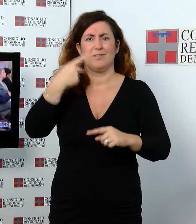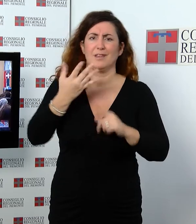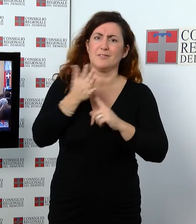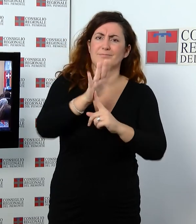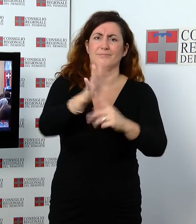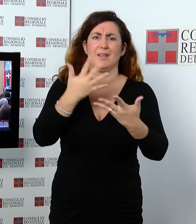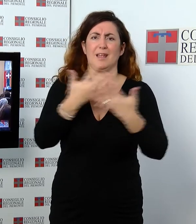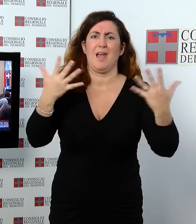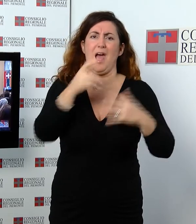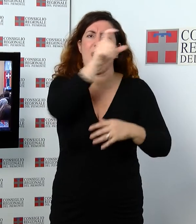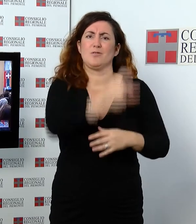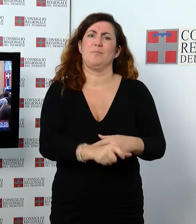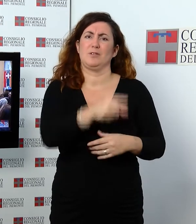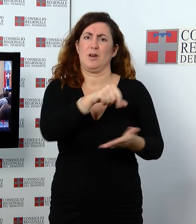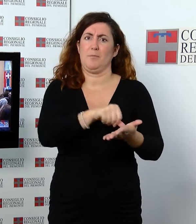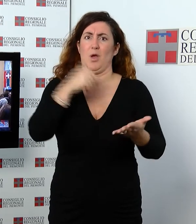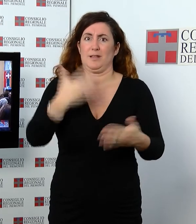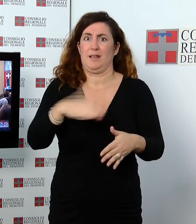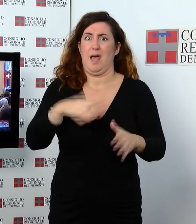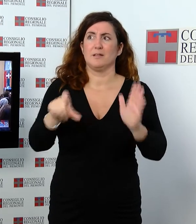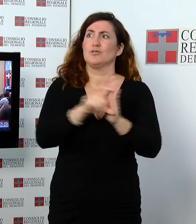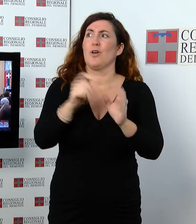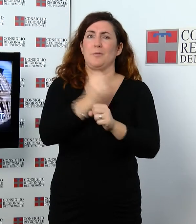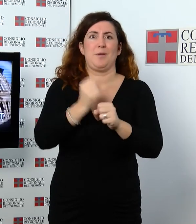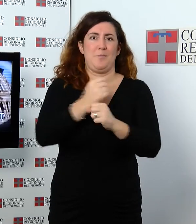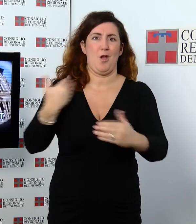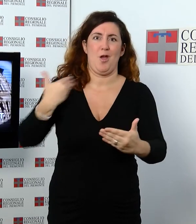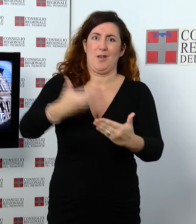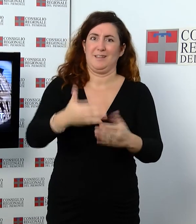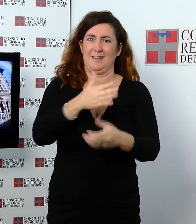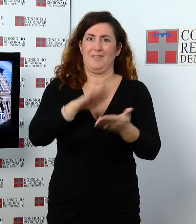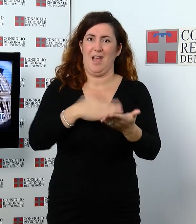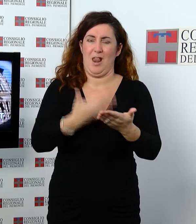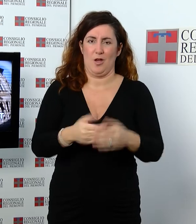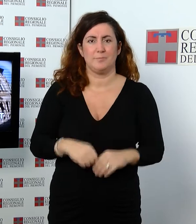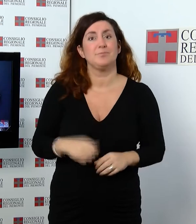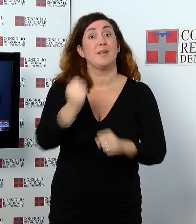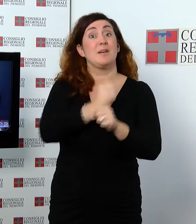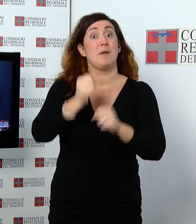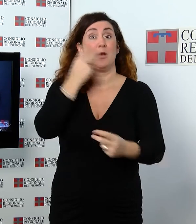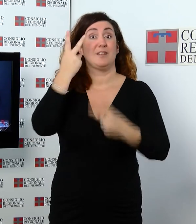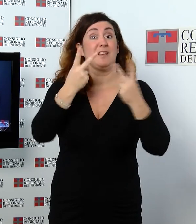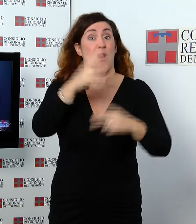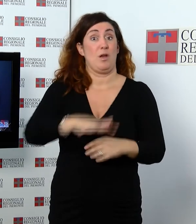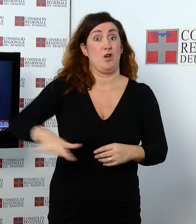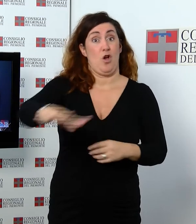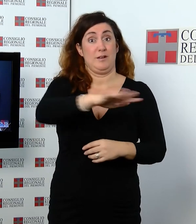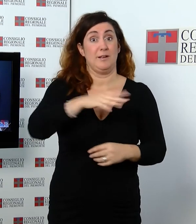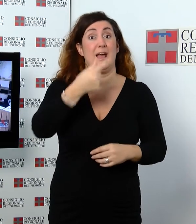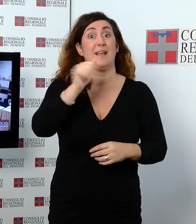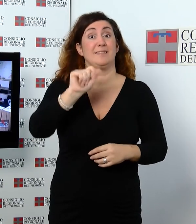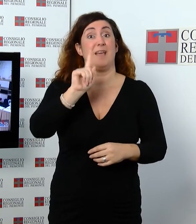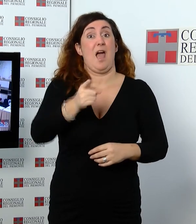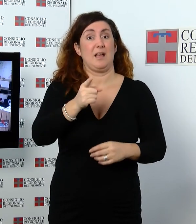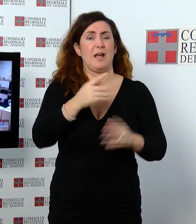semplice e chiara l'importanza di tale figura per la storia del Piemonte. Piemonte Visual Contest Talent Garden, rete